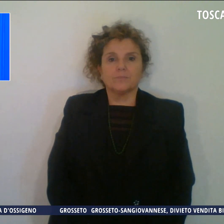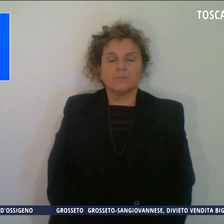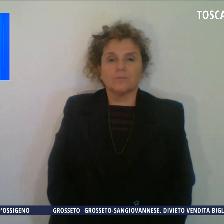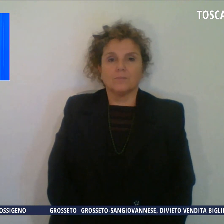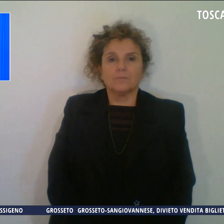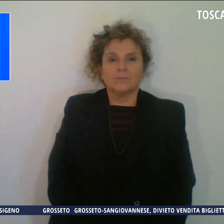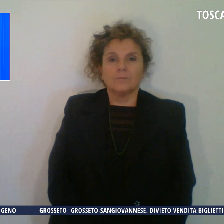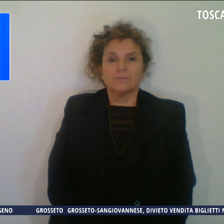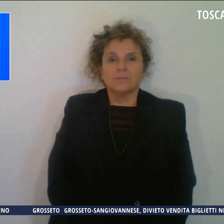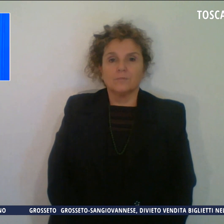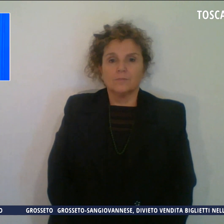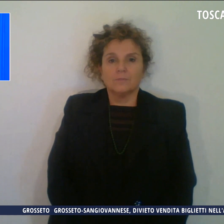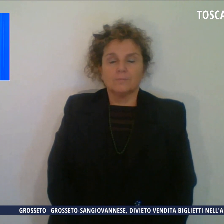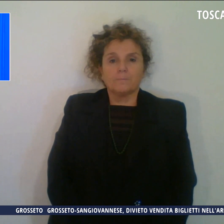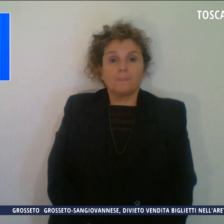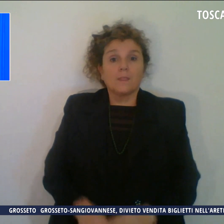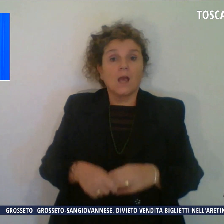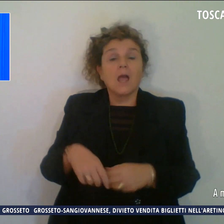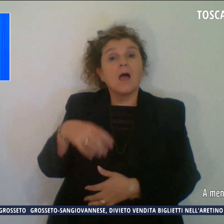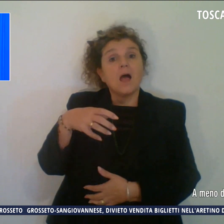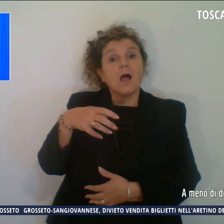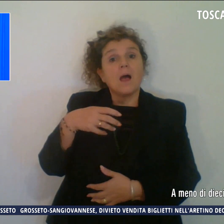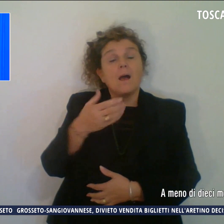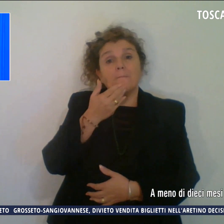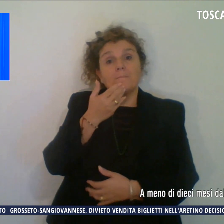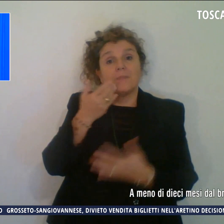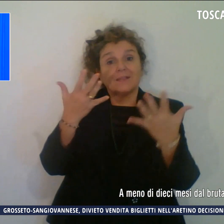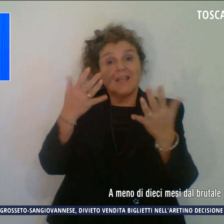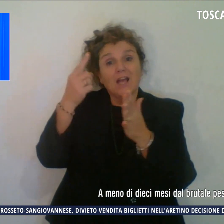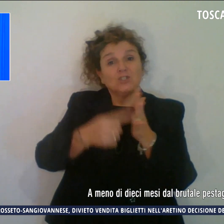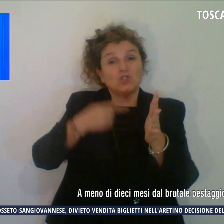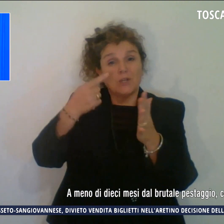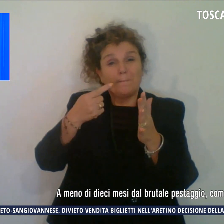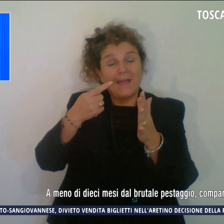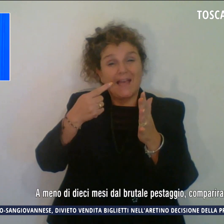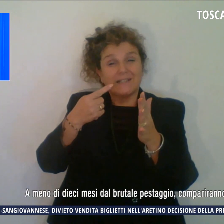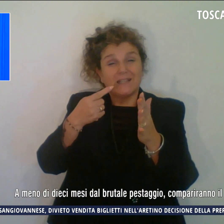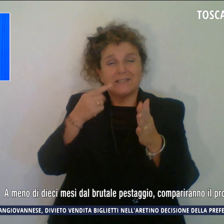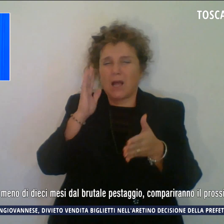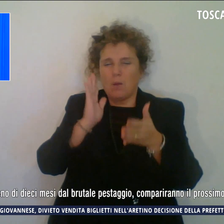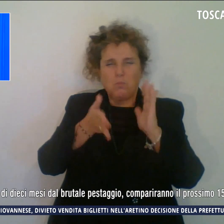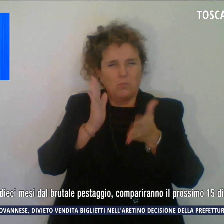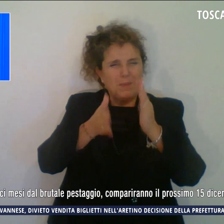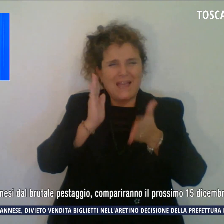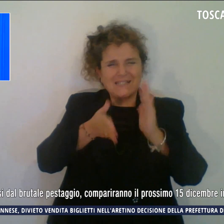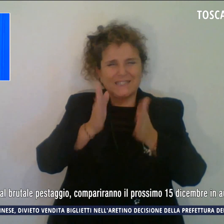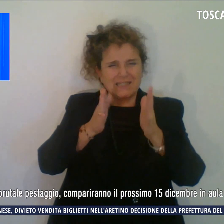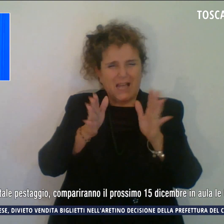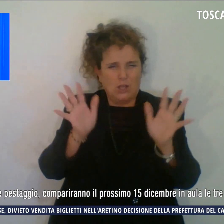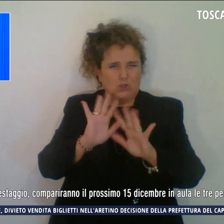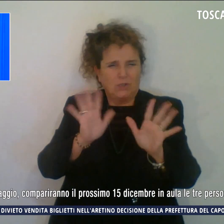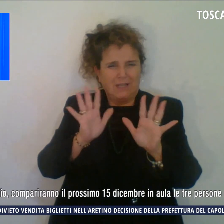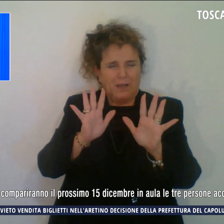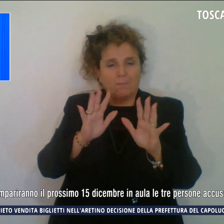A meno di dieci mesi dal brutale pestaggio, compariranno il